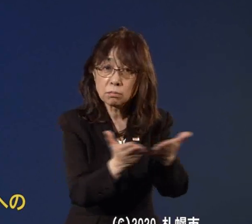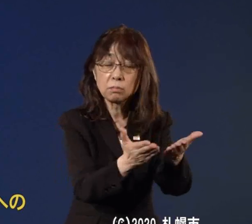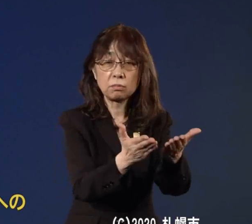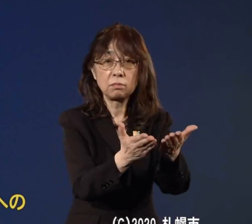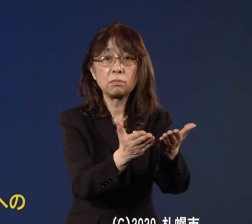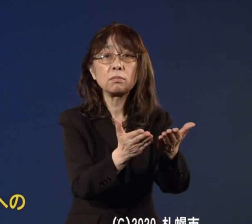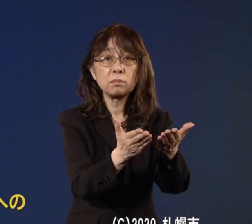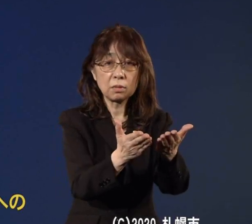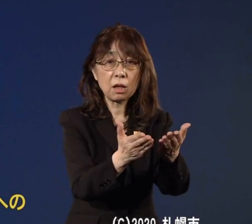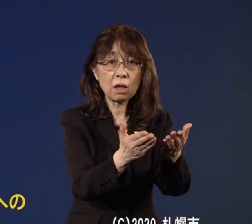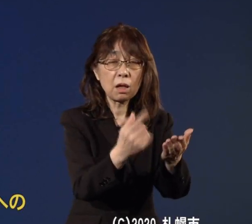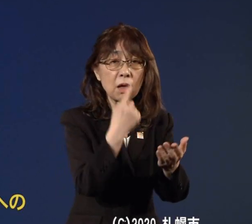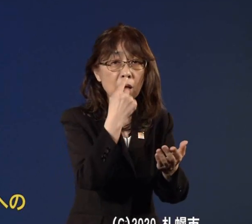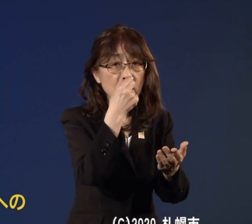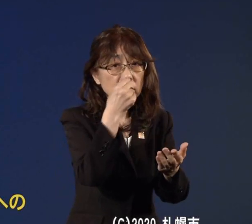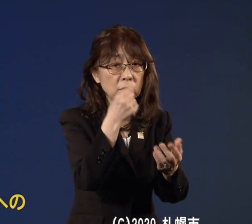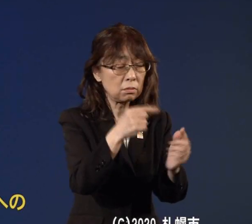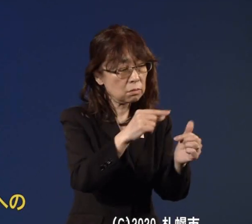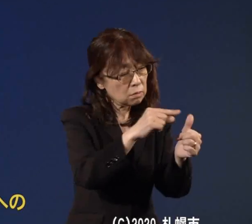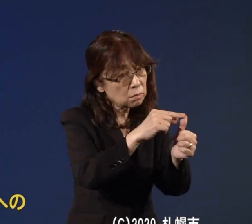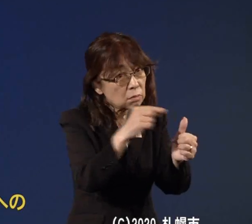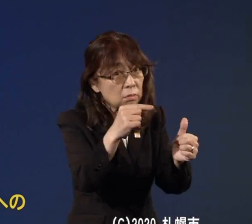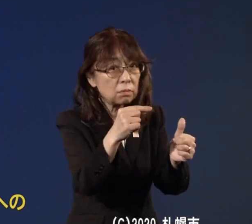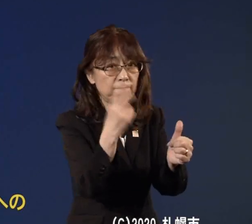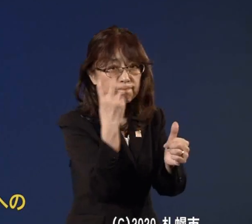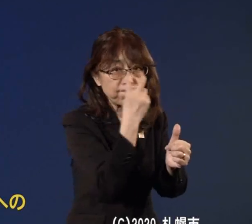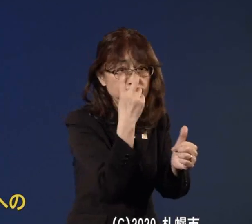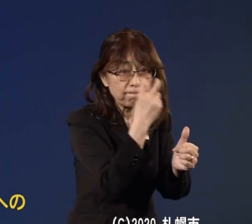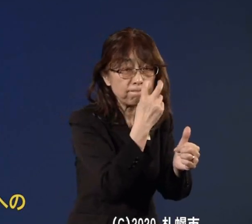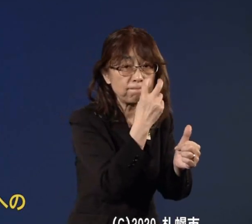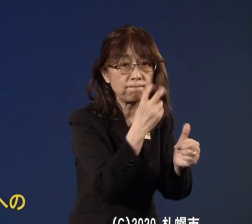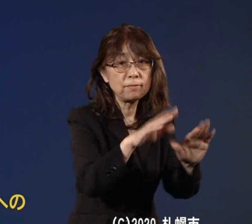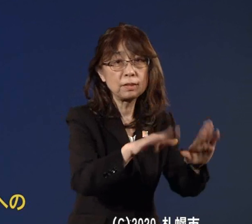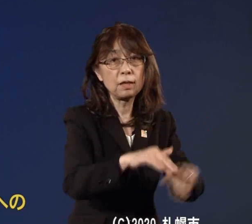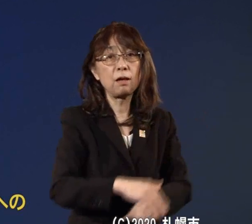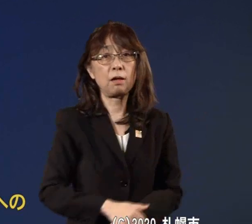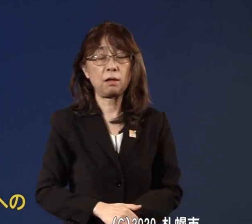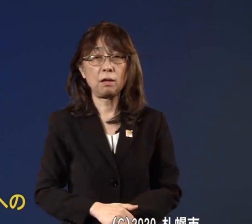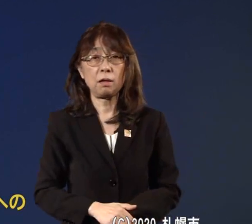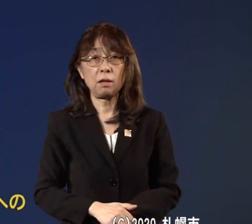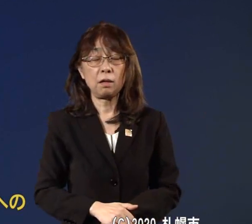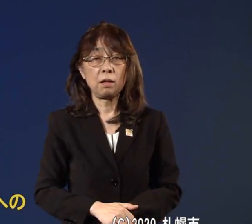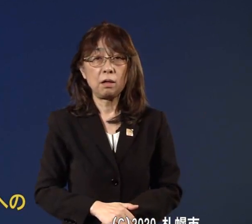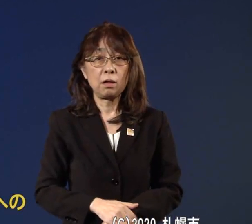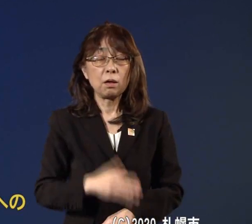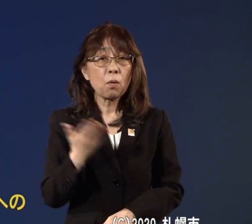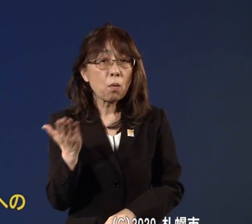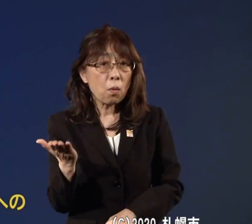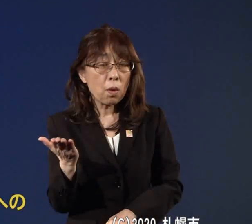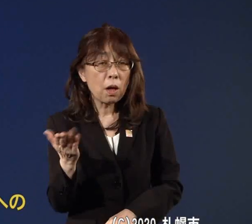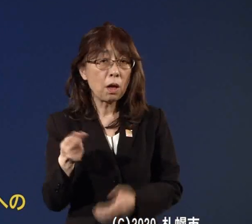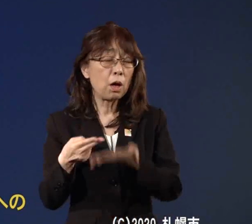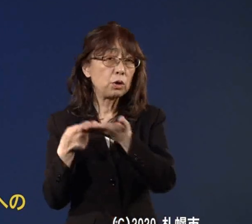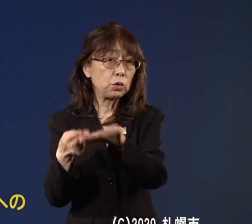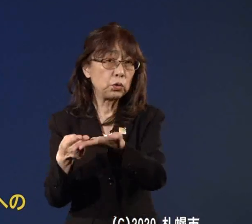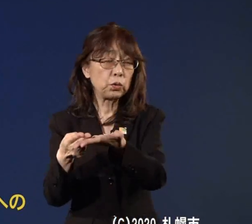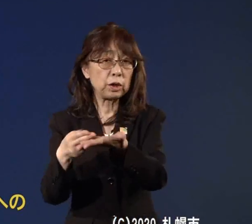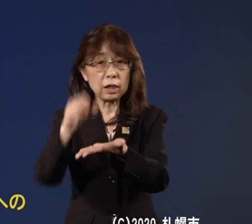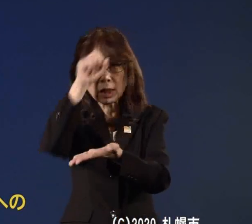採取をしていたところでありますけれどもここは入院患者さんも受けていただいている状況に